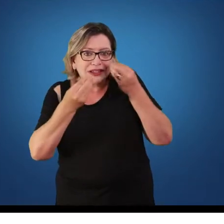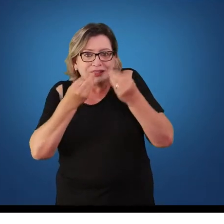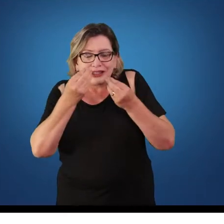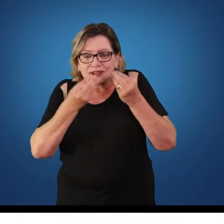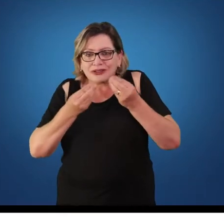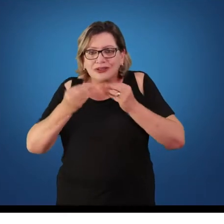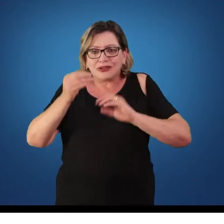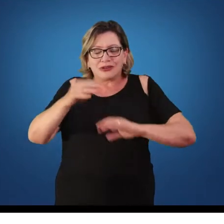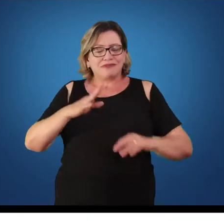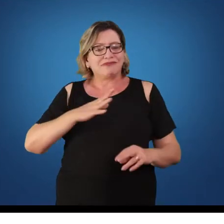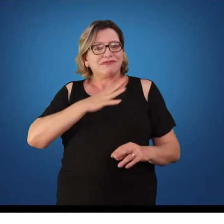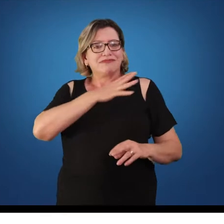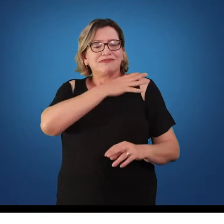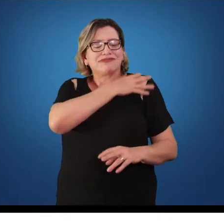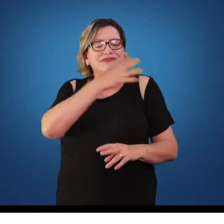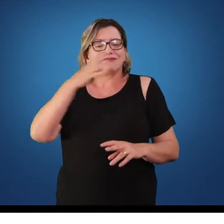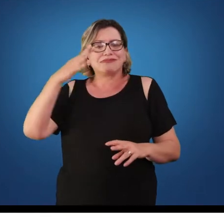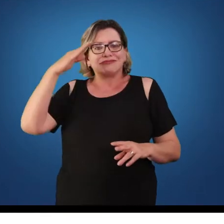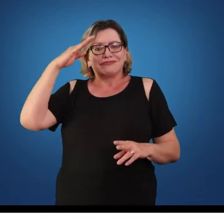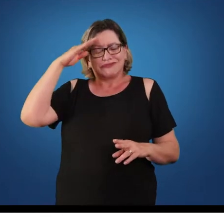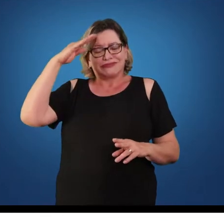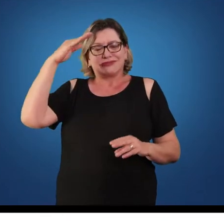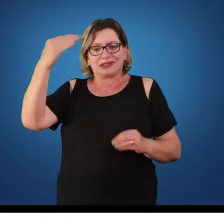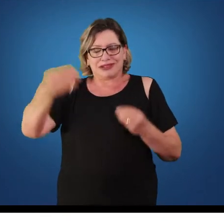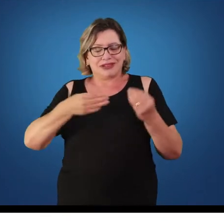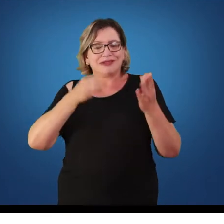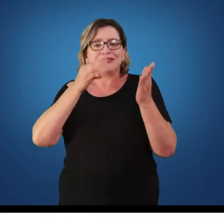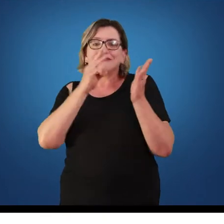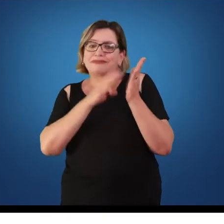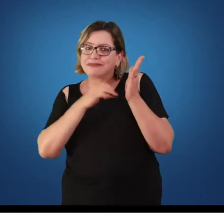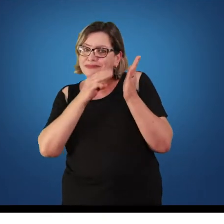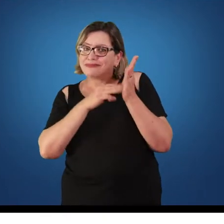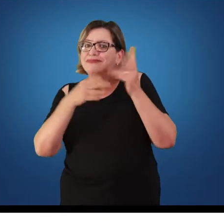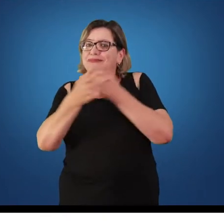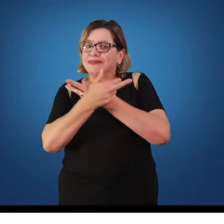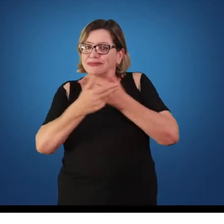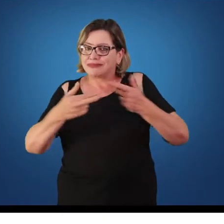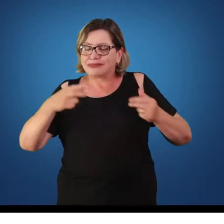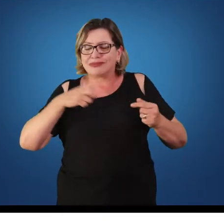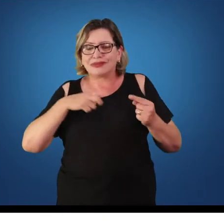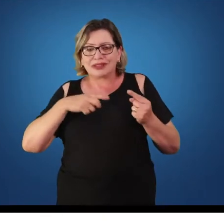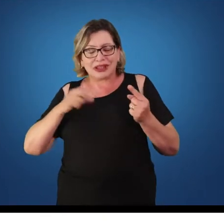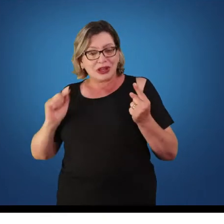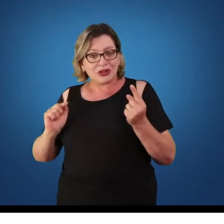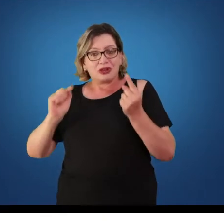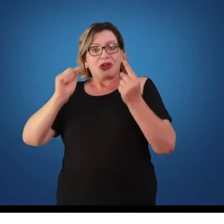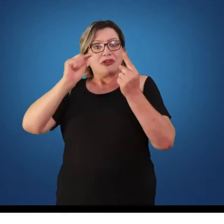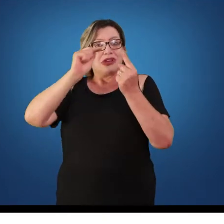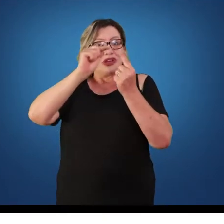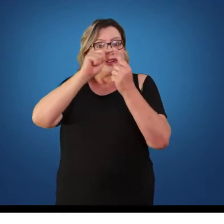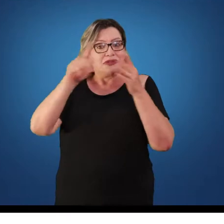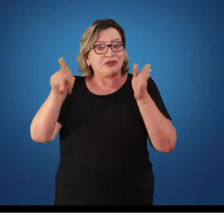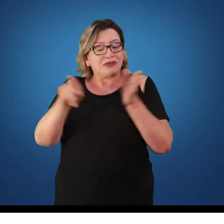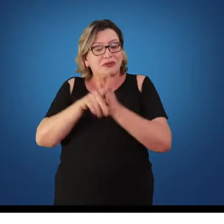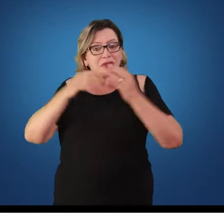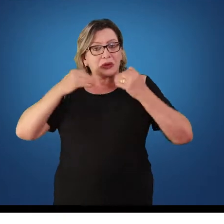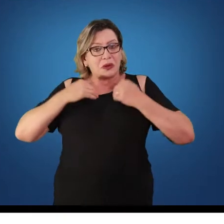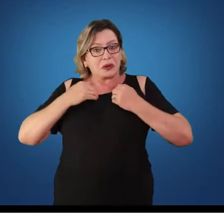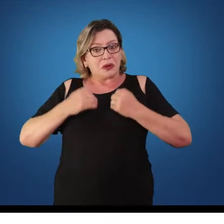do militar e a gente vai ter esses métodos ginásticos que visam condicionamento do corpo adentrando